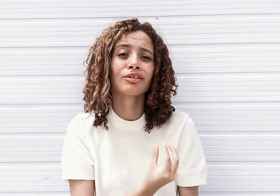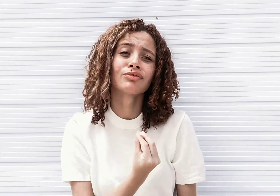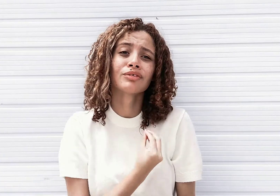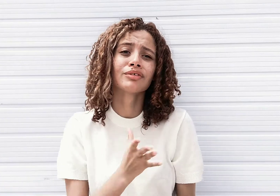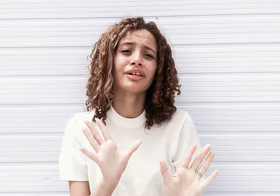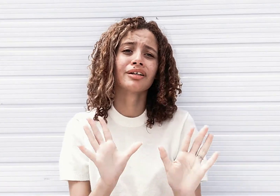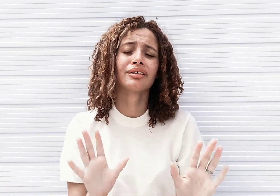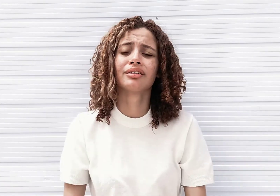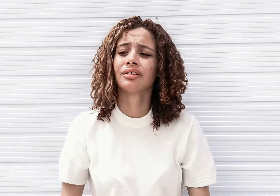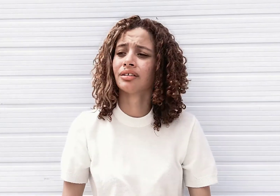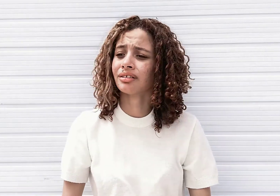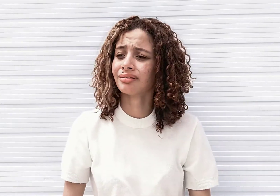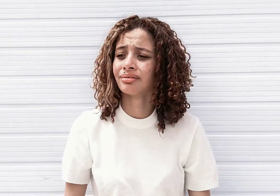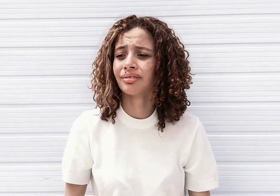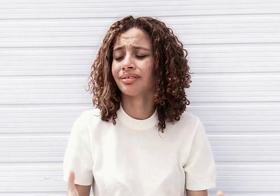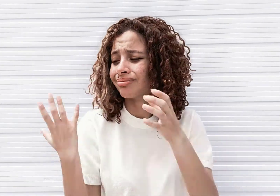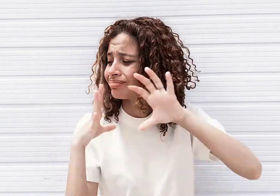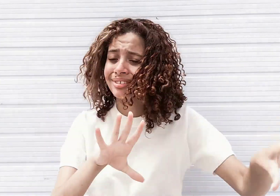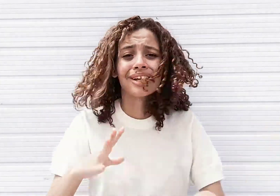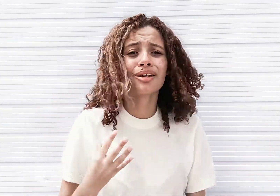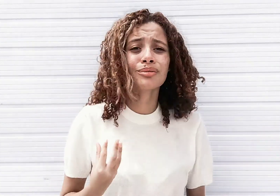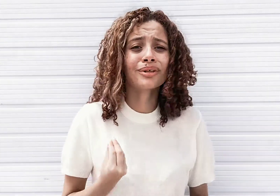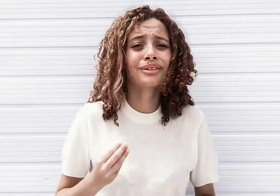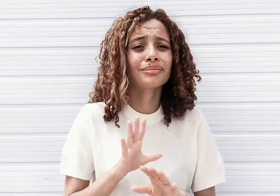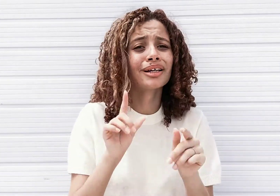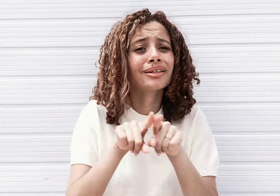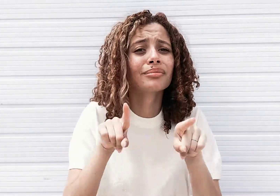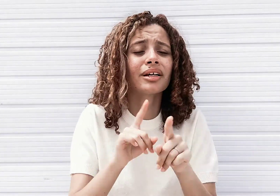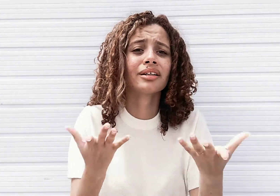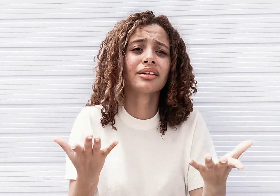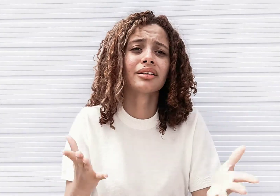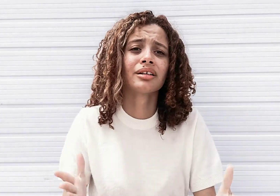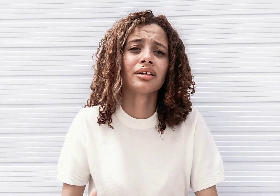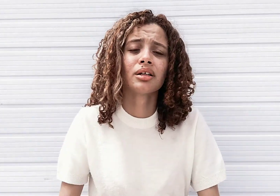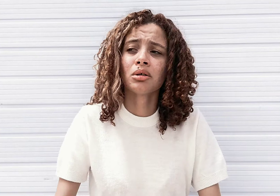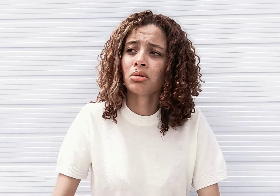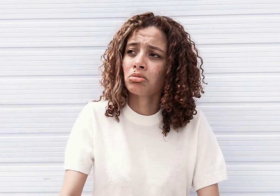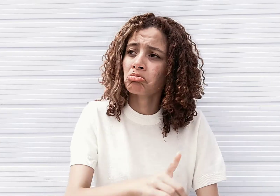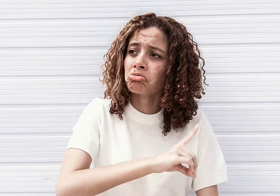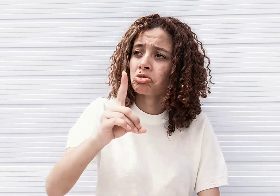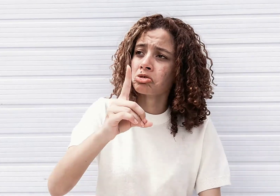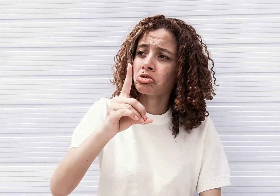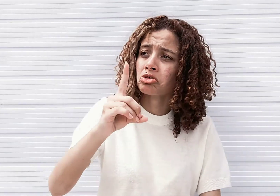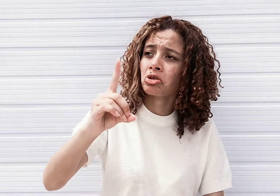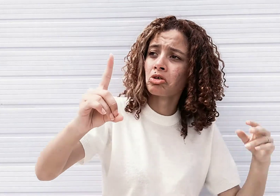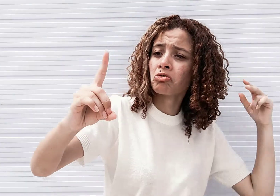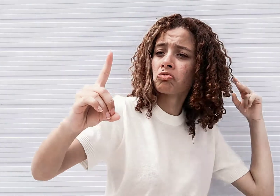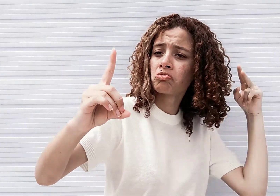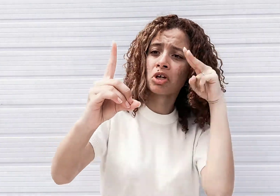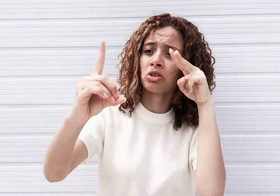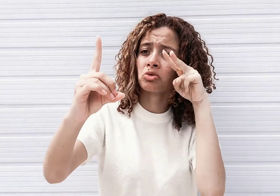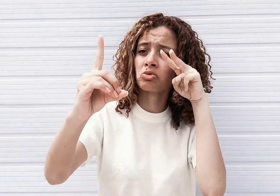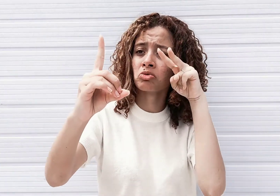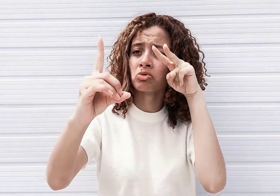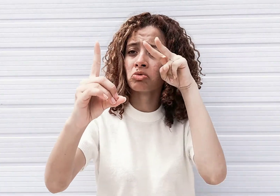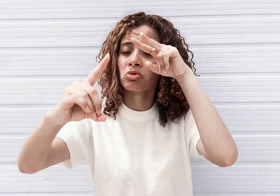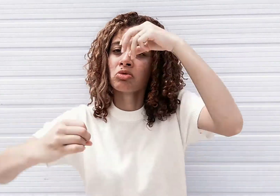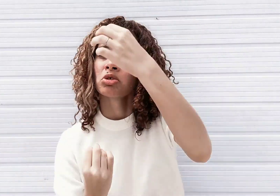quero incomodar Um dia eu acho um jeito de aparecer em